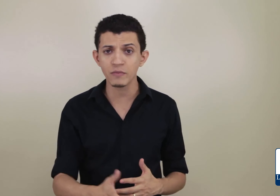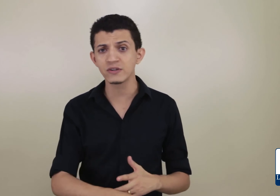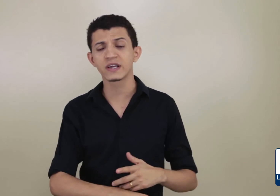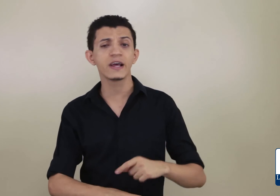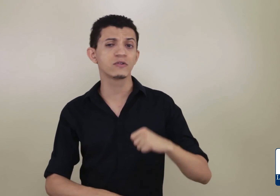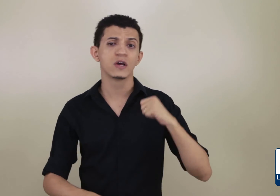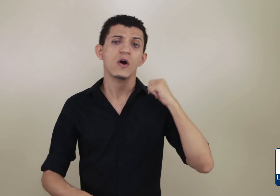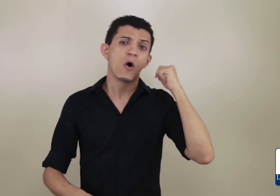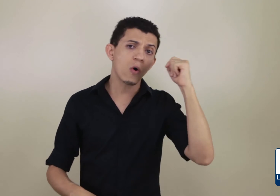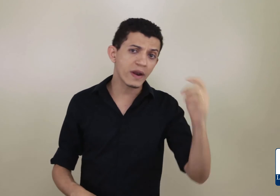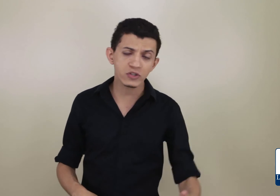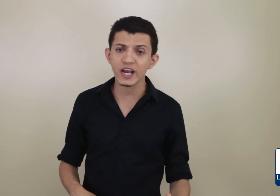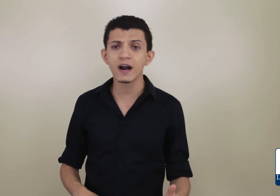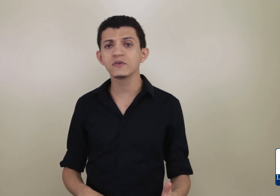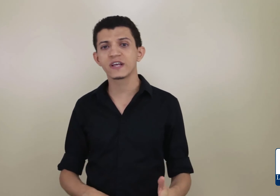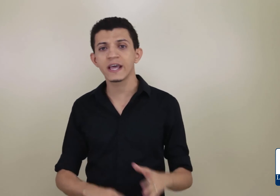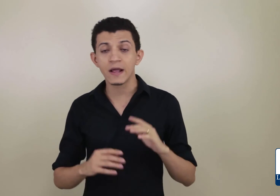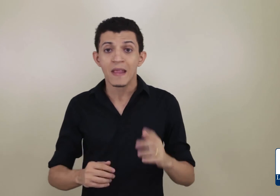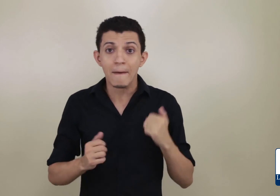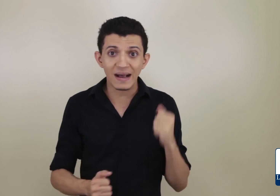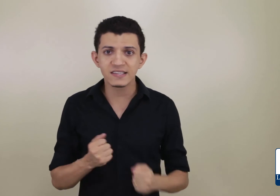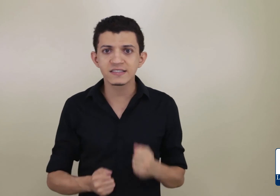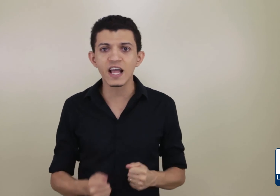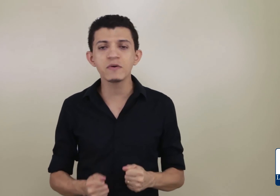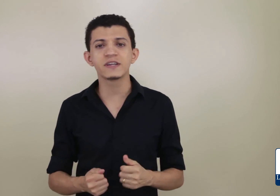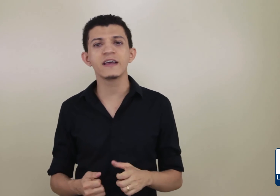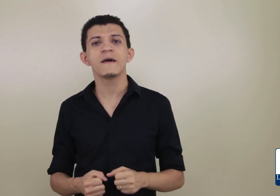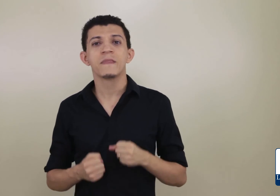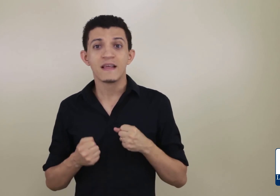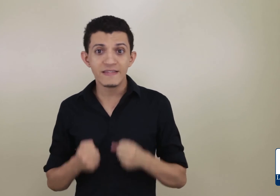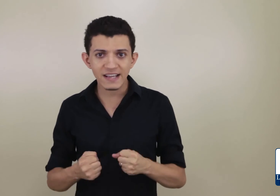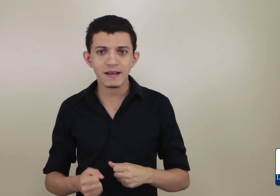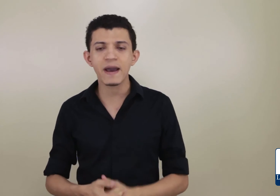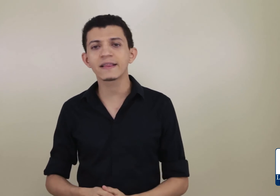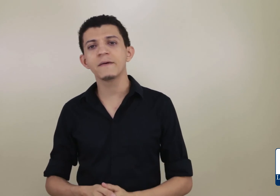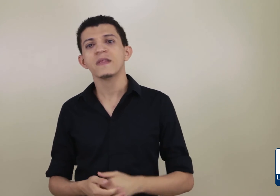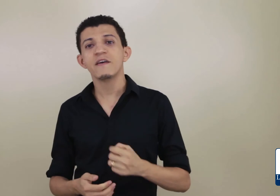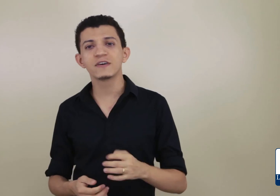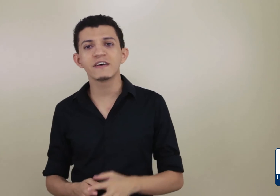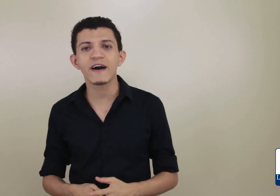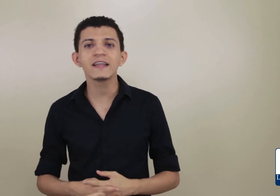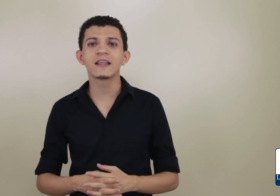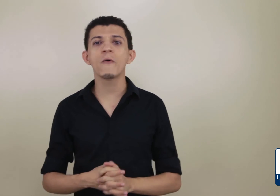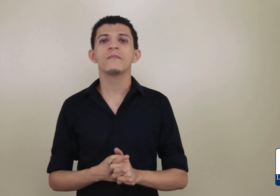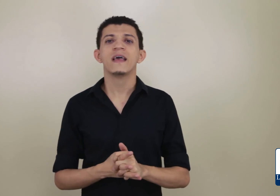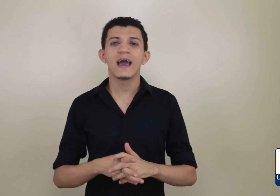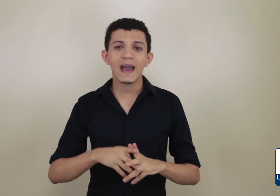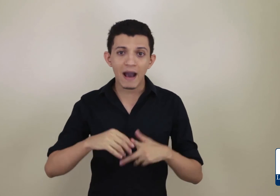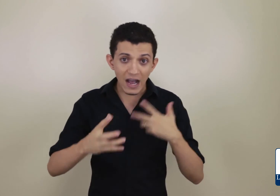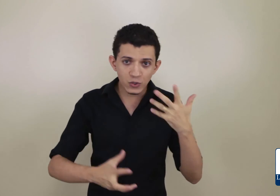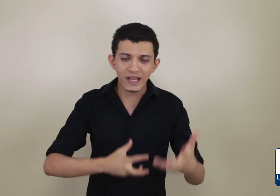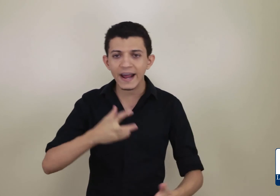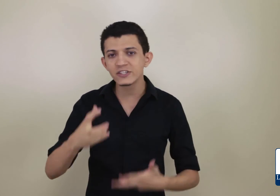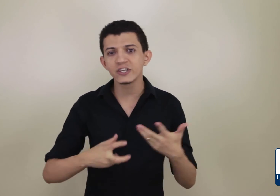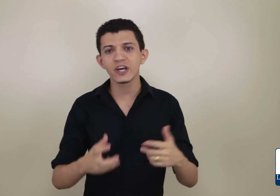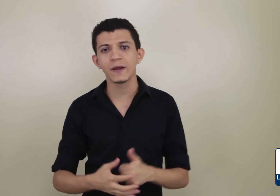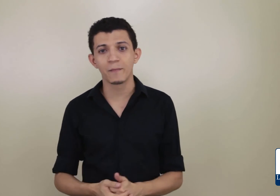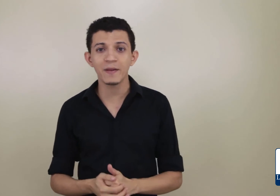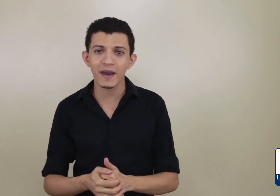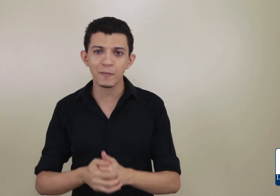mil inscritos ou não chegamos ainda, mas estamos aí nessa meta e você vai, então, ajudar a gente aí. Primeiro,